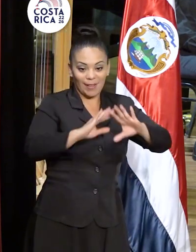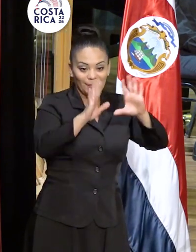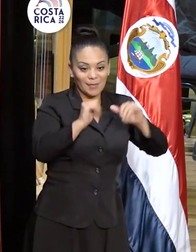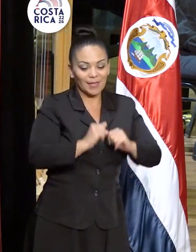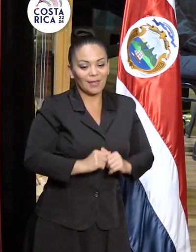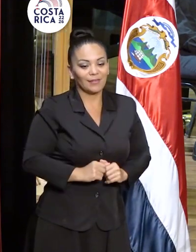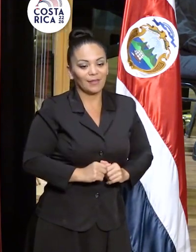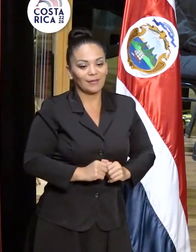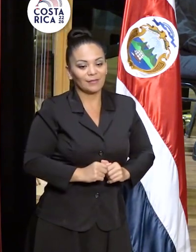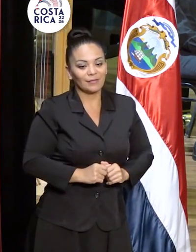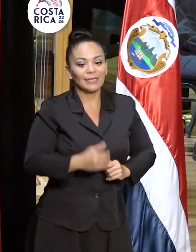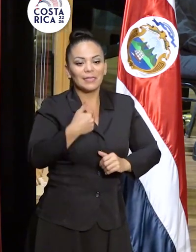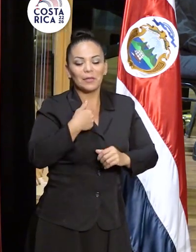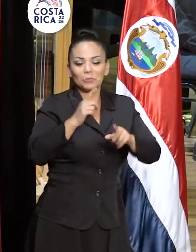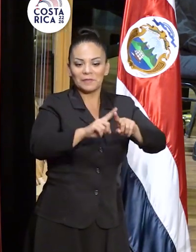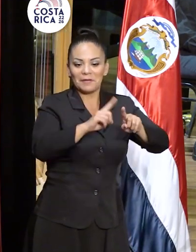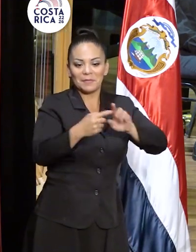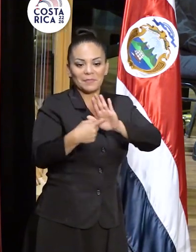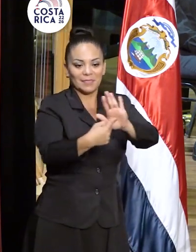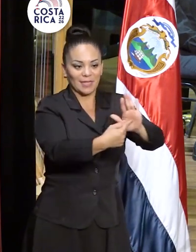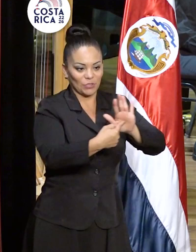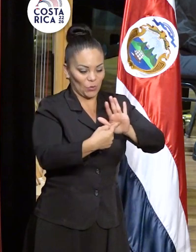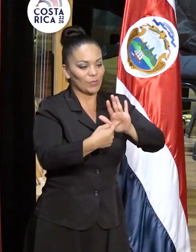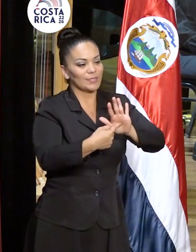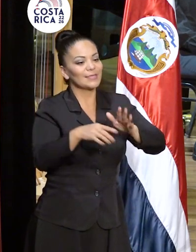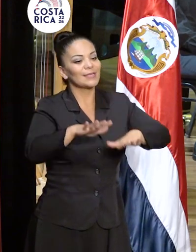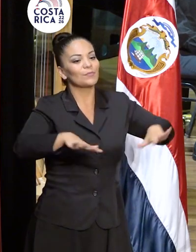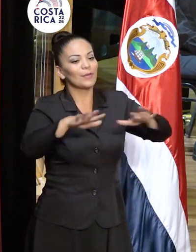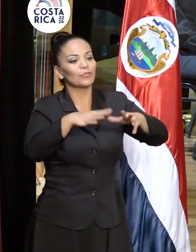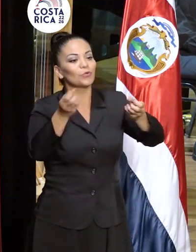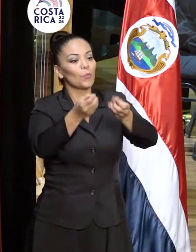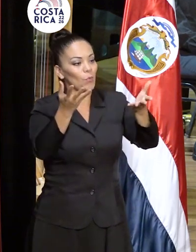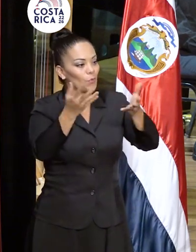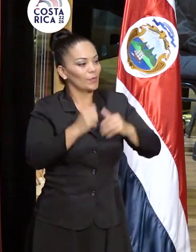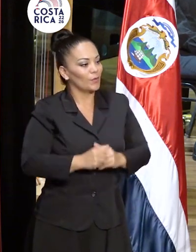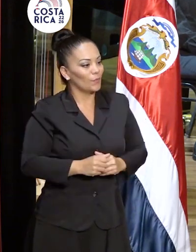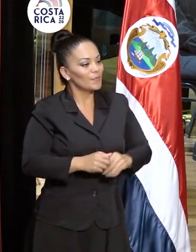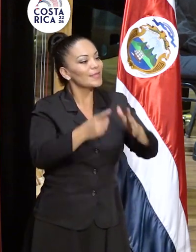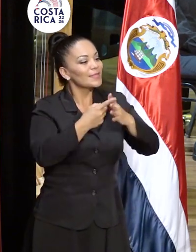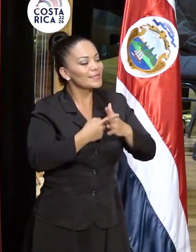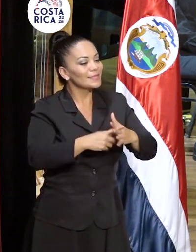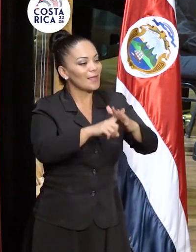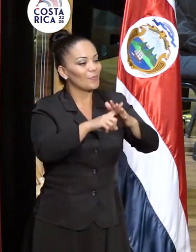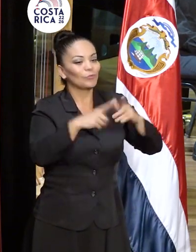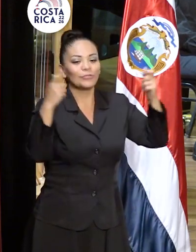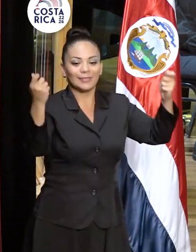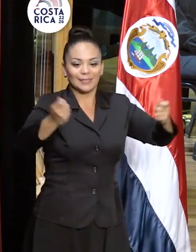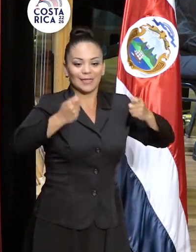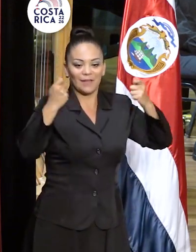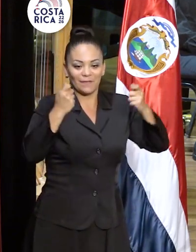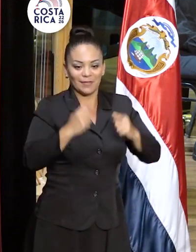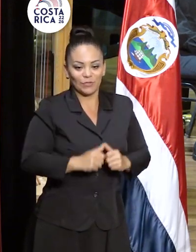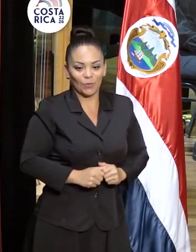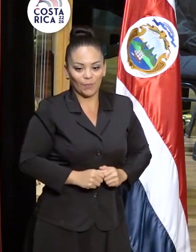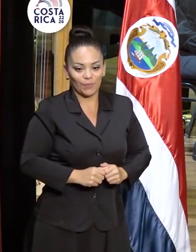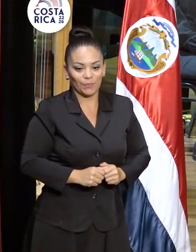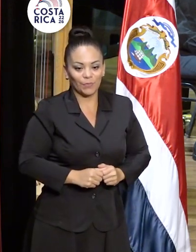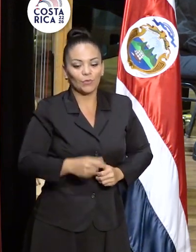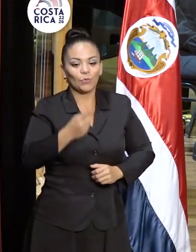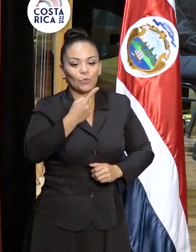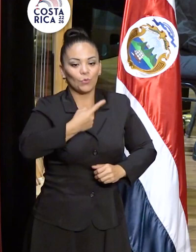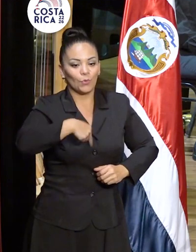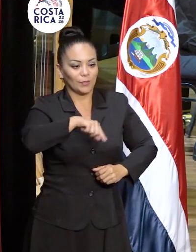presentaciones en el espacio público. Iniciamos la celebración con